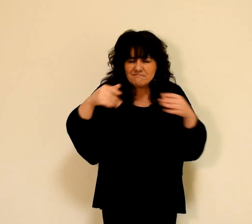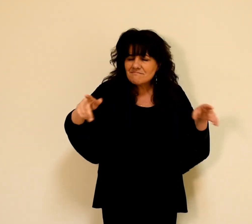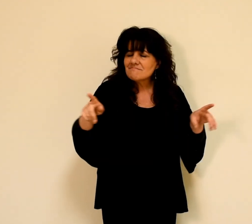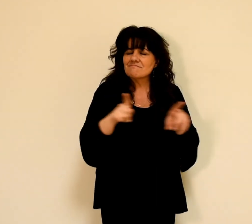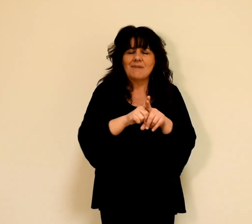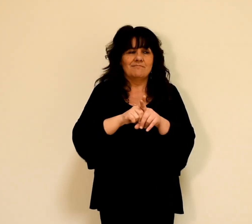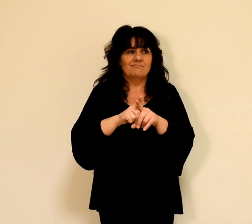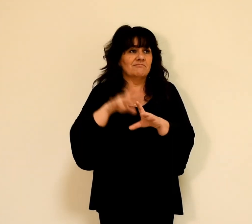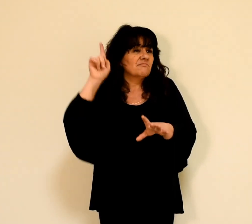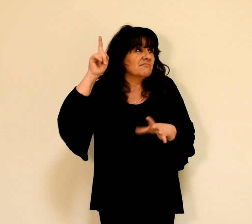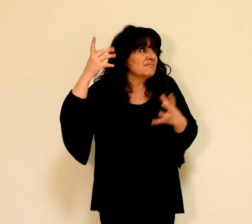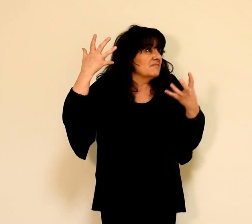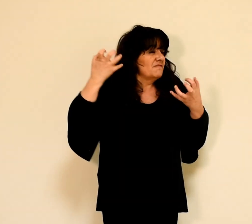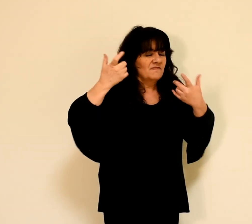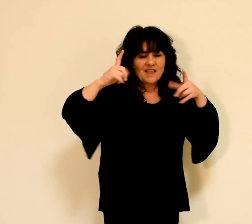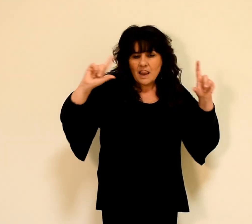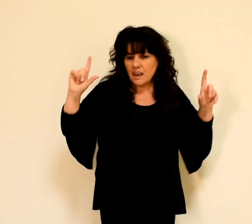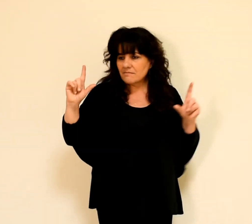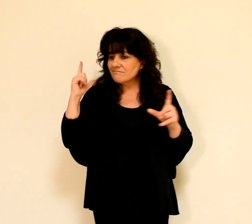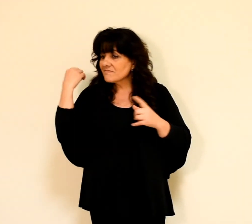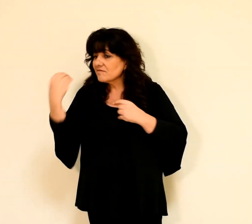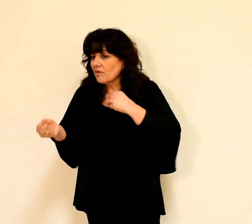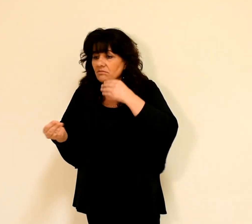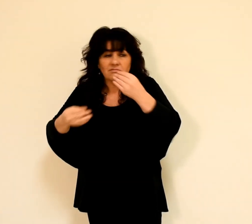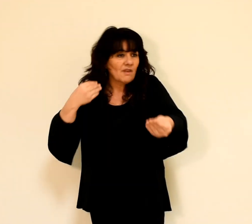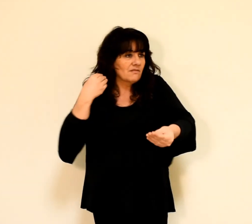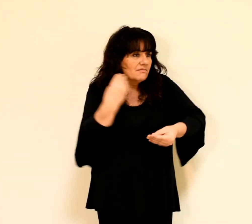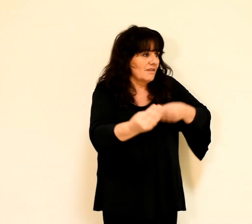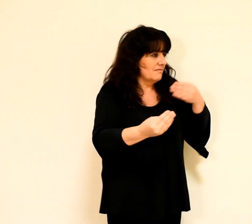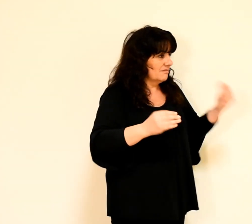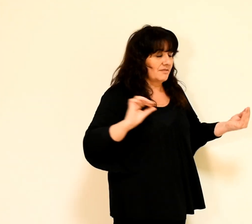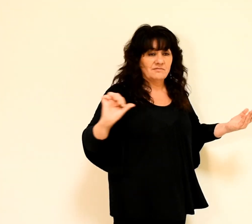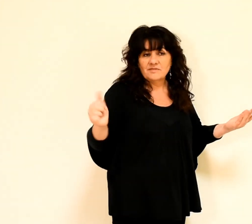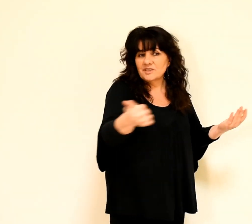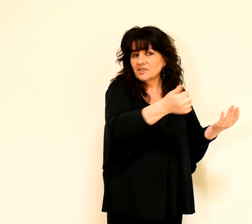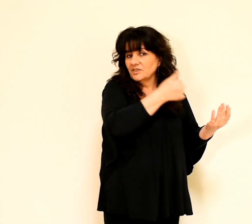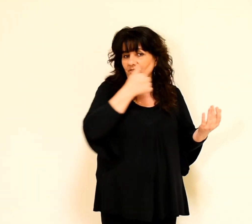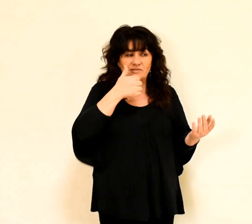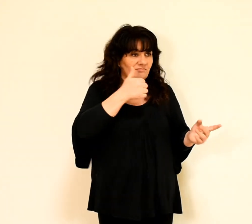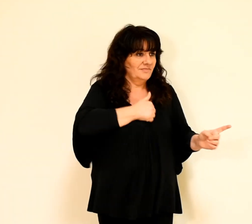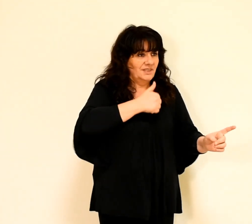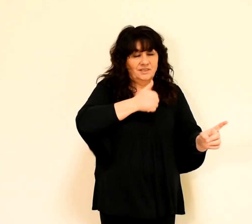comme il le veut, à chacun en particulier. Sous